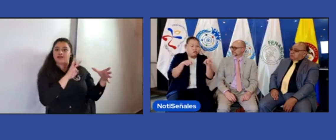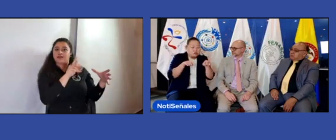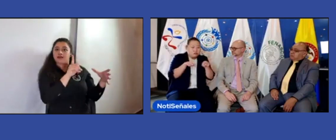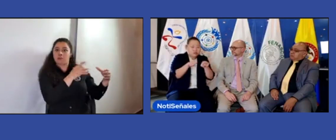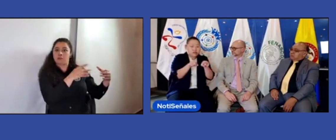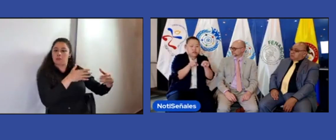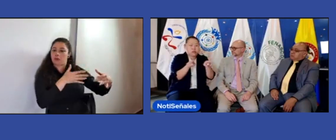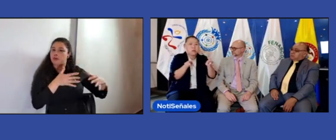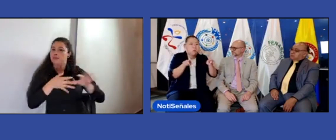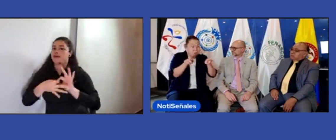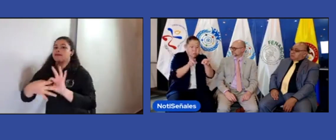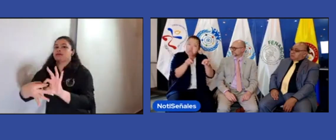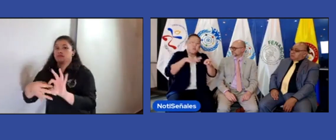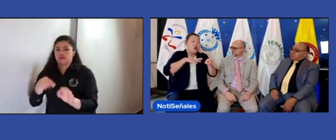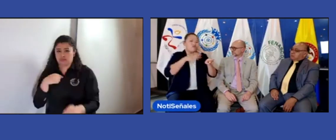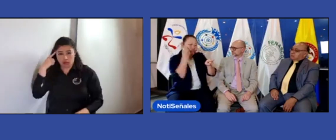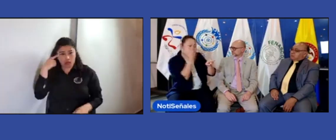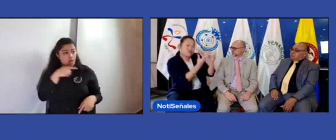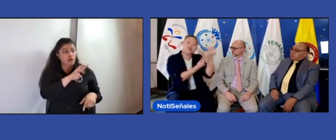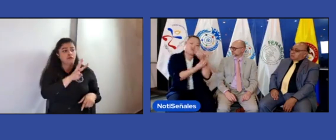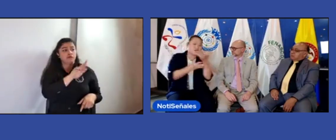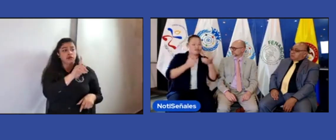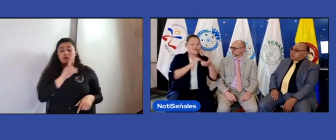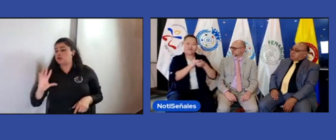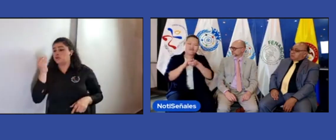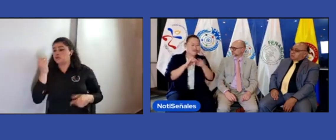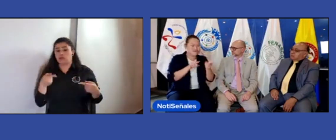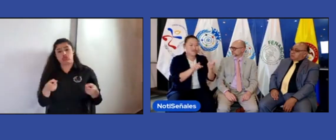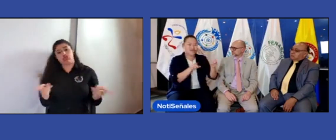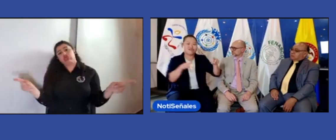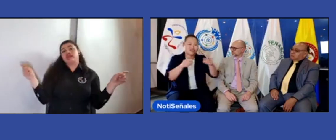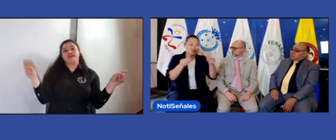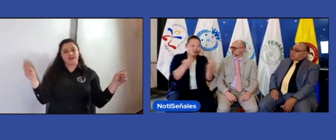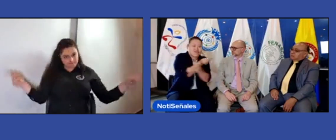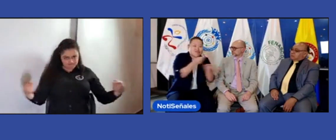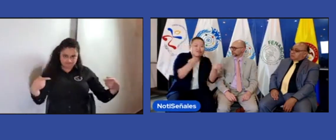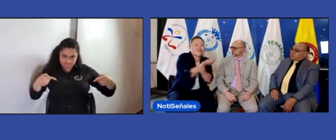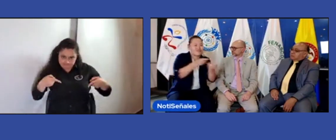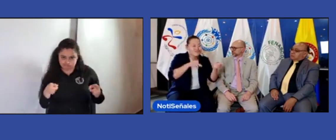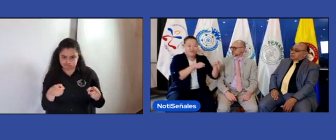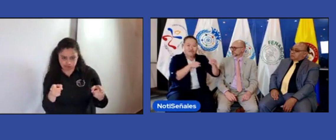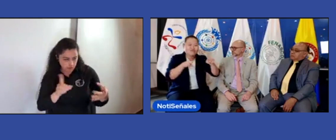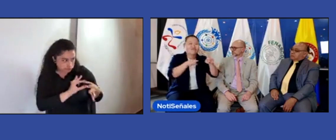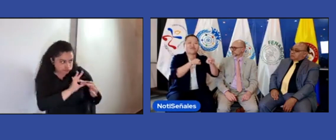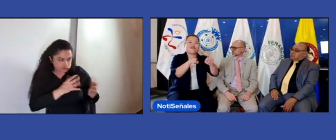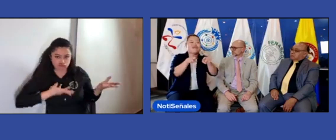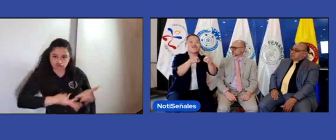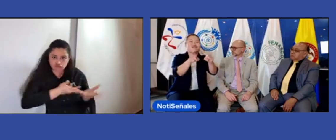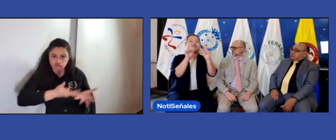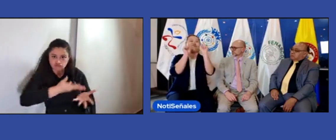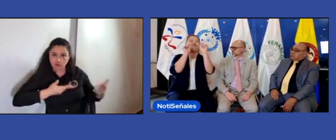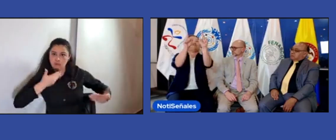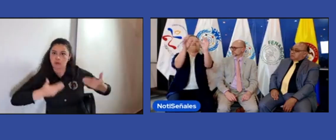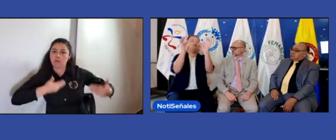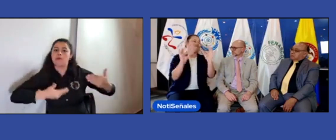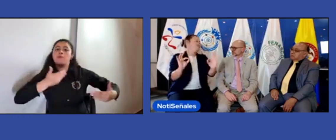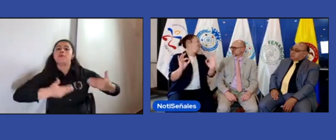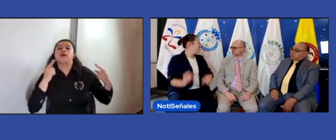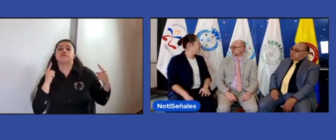es un trabajo paralelo entre la Junta de la WFD y también la Junta de la Sección de Jóvenes, buscando